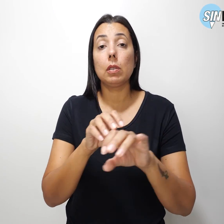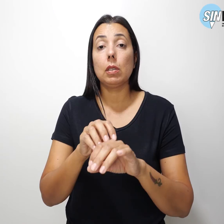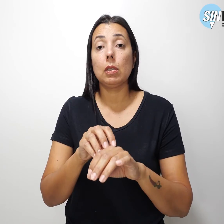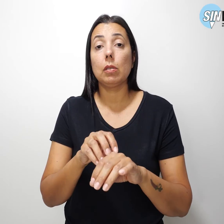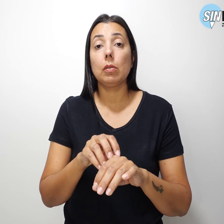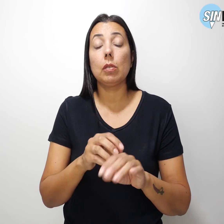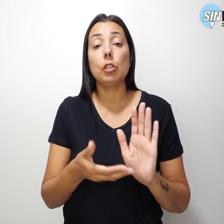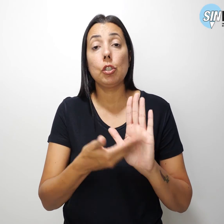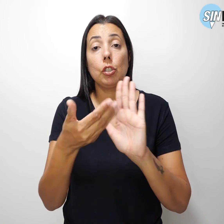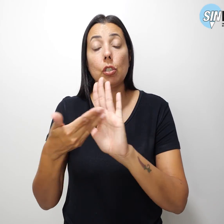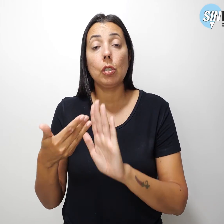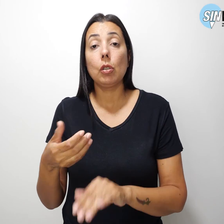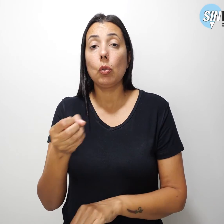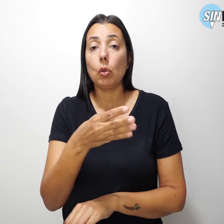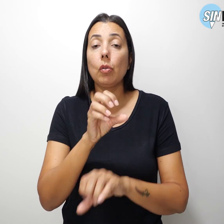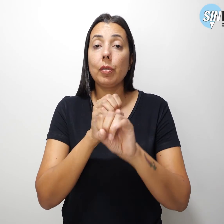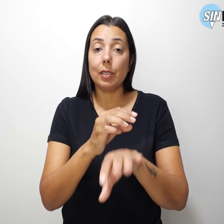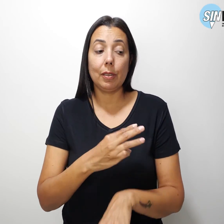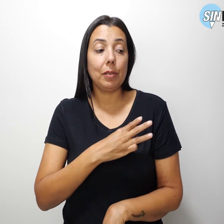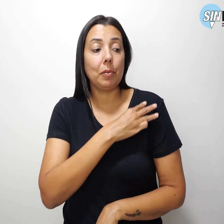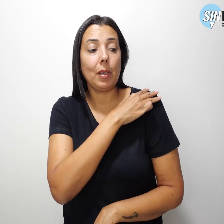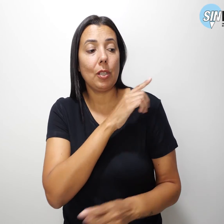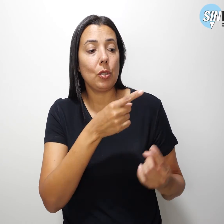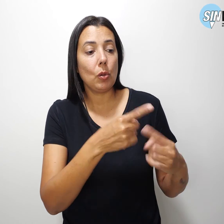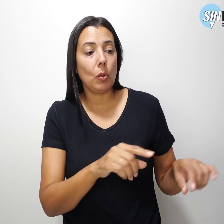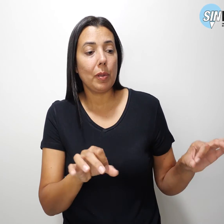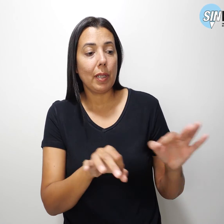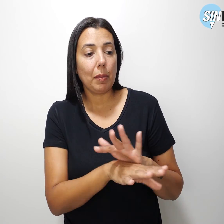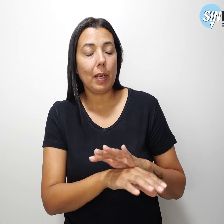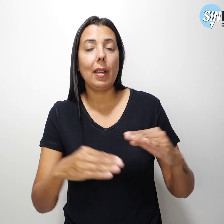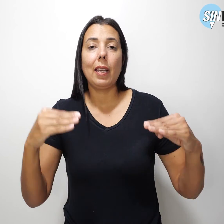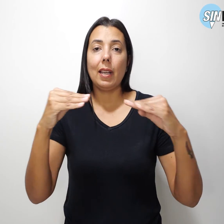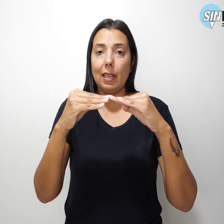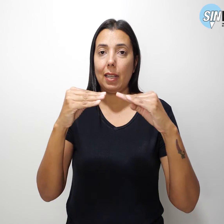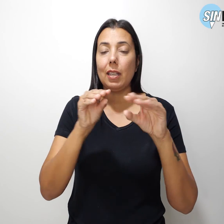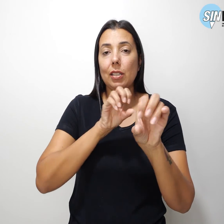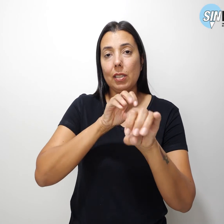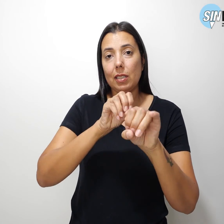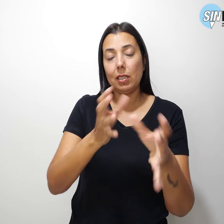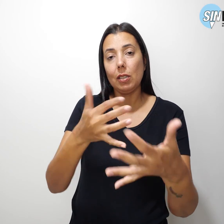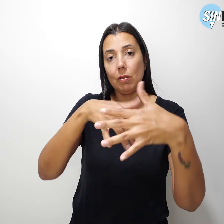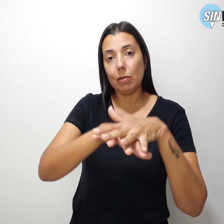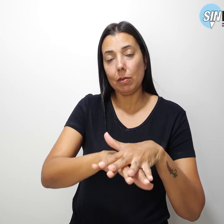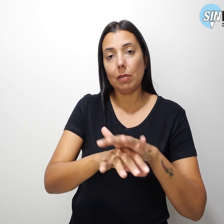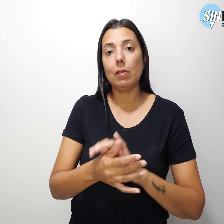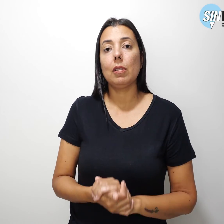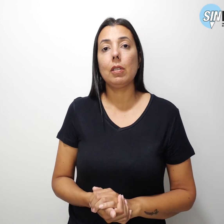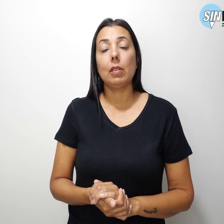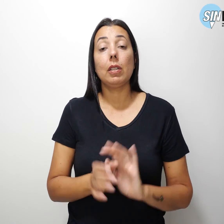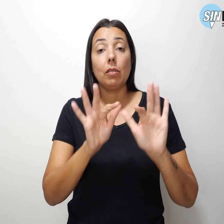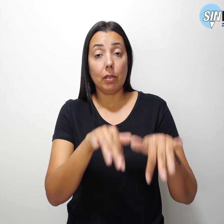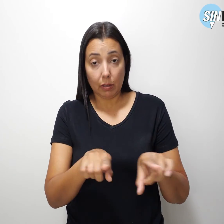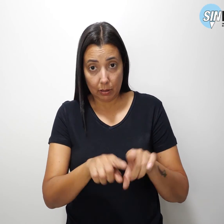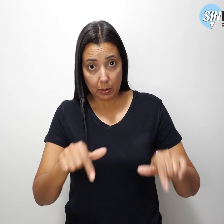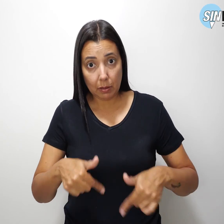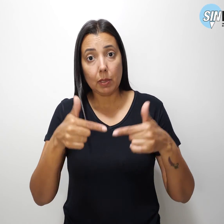revogação do novo ensino médio, contra o desmonte da EJA e da educação inclusiva, e fim da